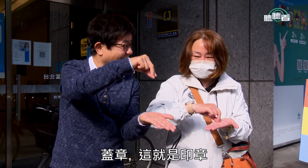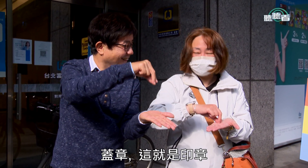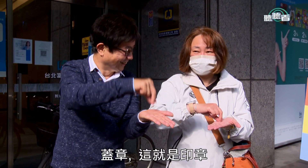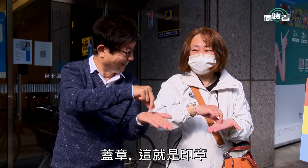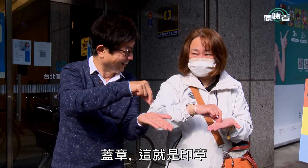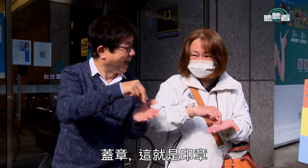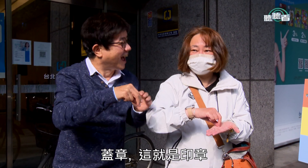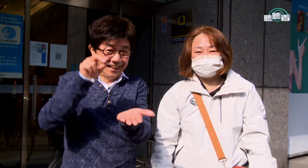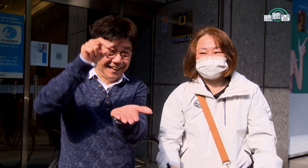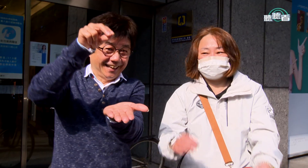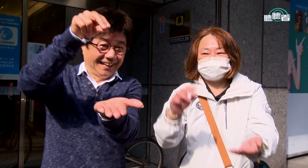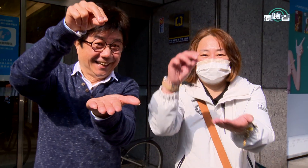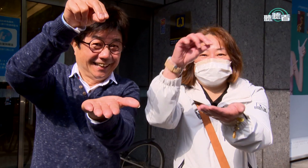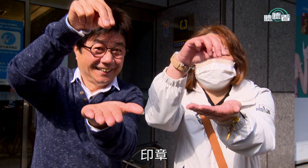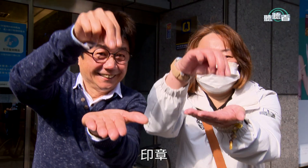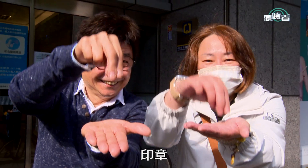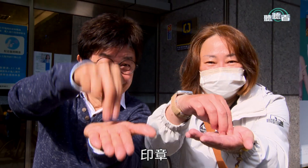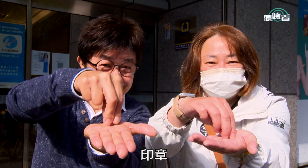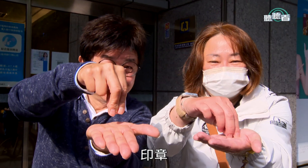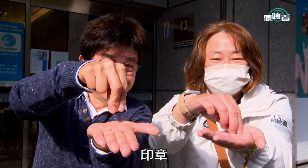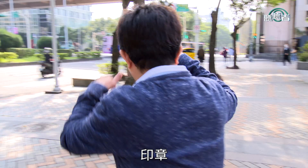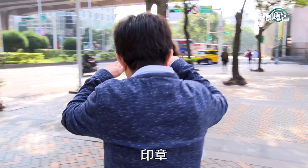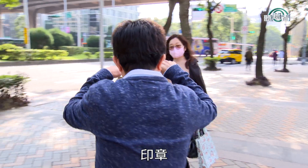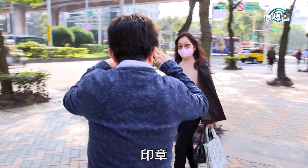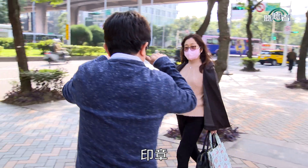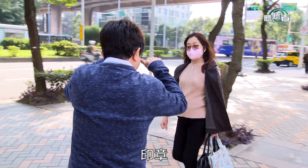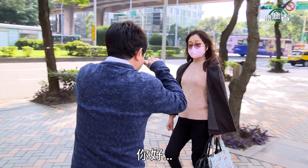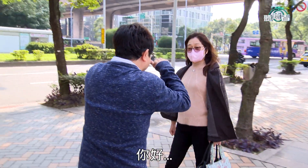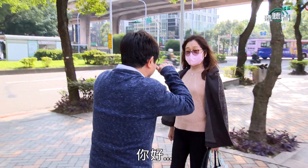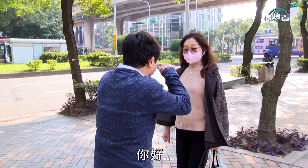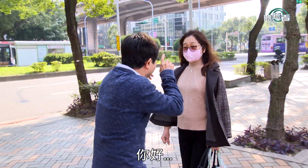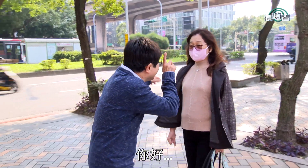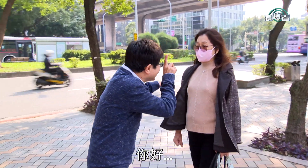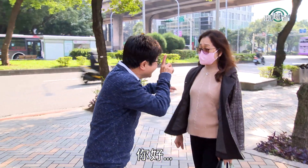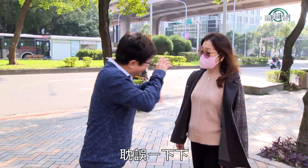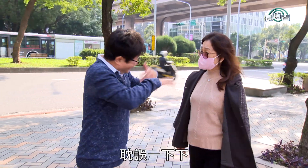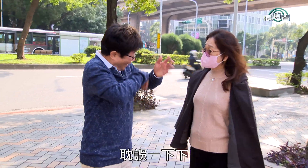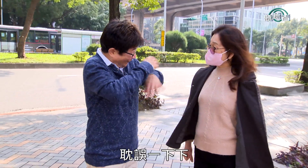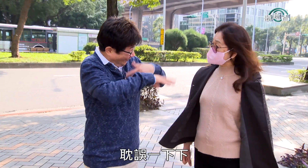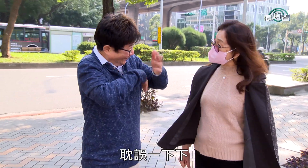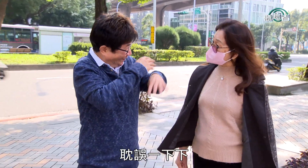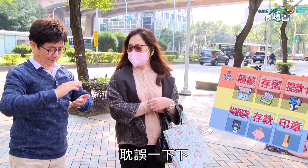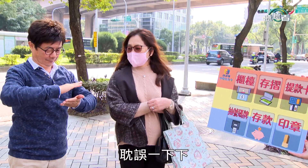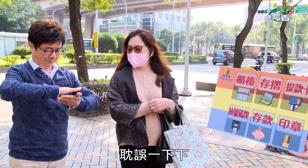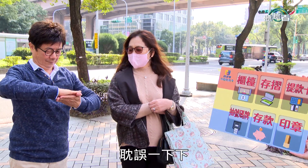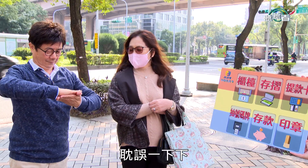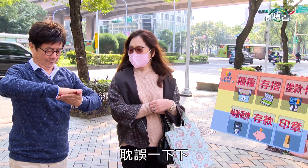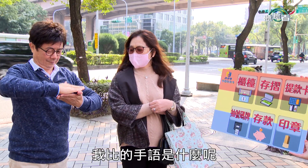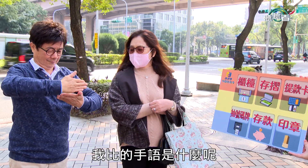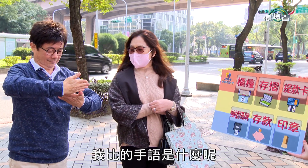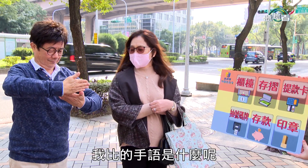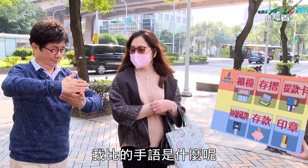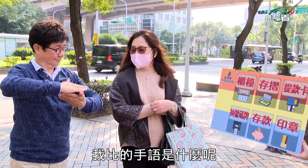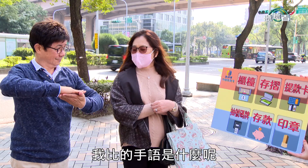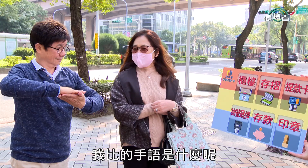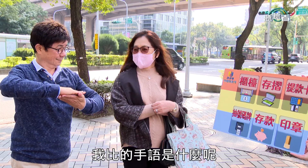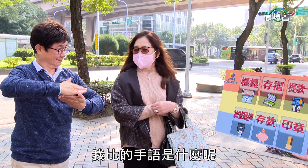章印章您好 您好耽误一下下我比的手语是什么呢